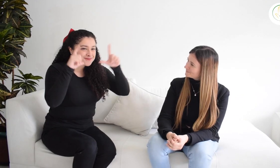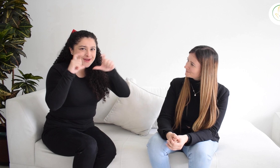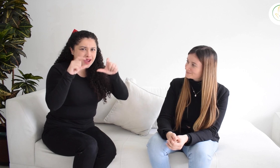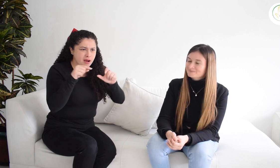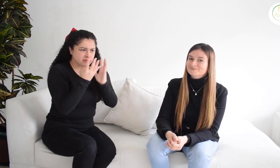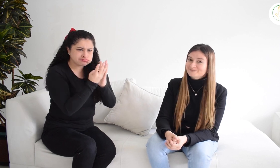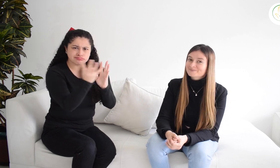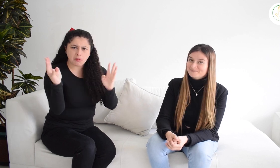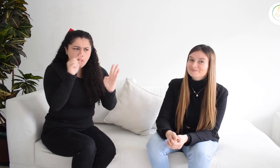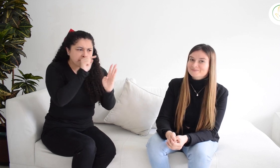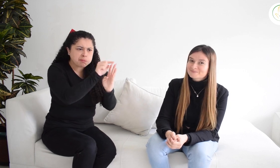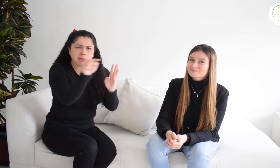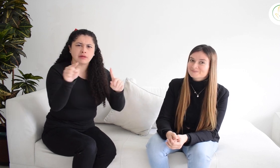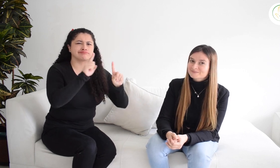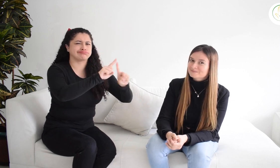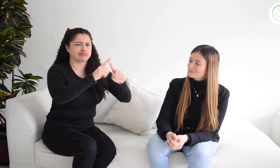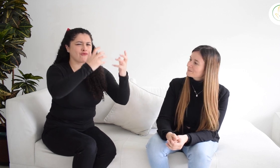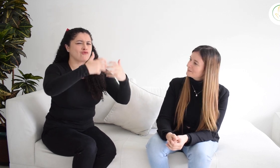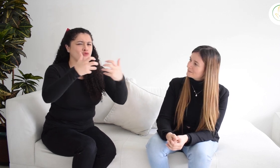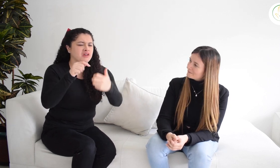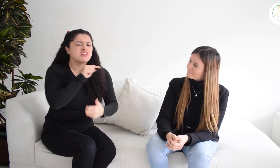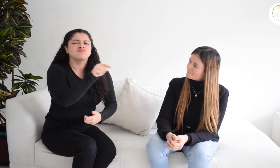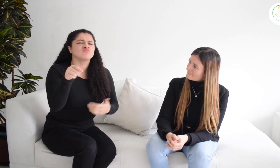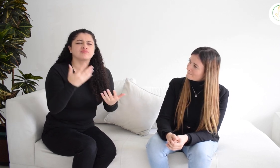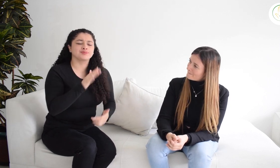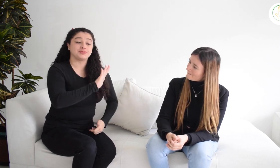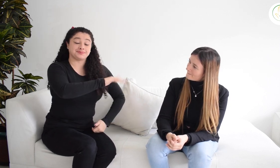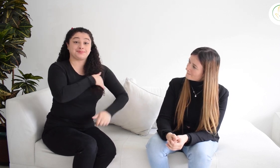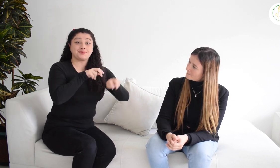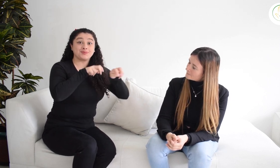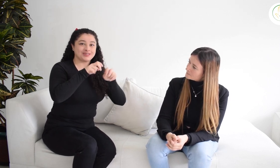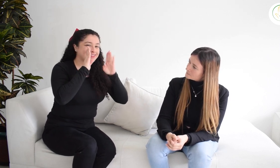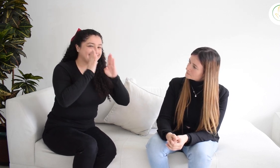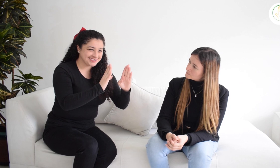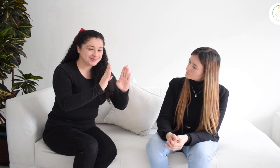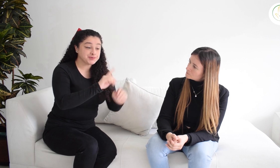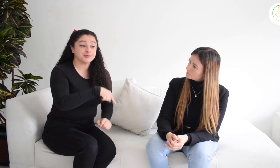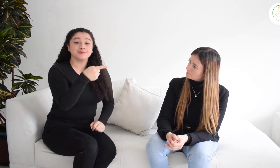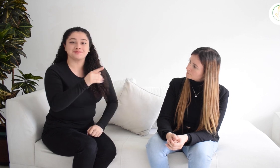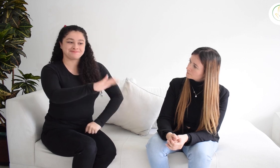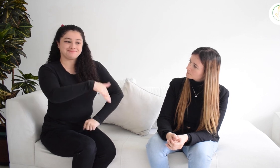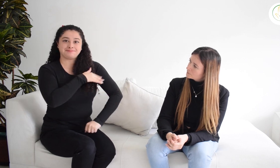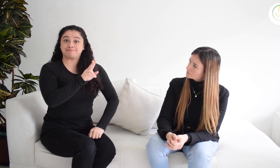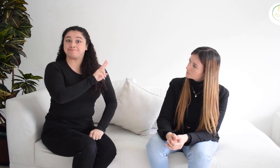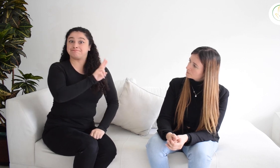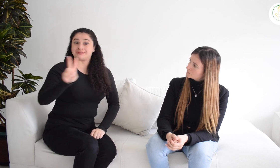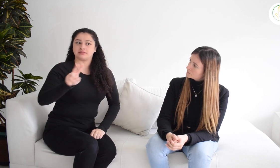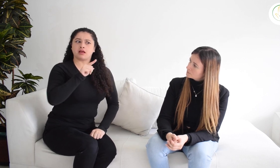Como vieron en las fotografías, habían diferentes funcionarios en esta reunión, como por parte del Ministerio de